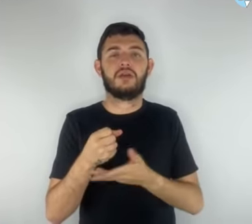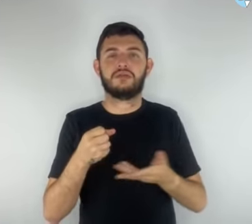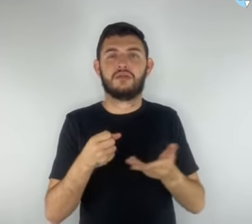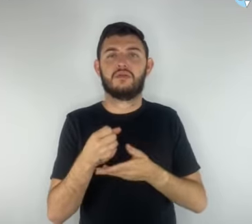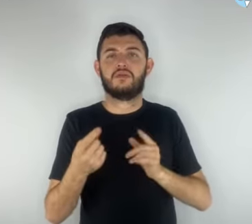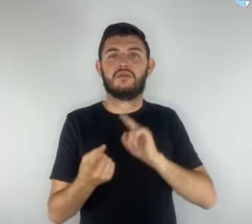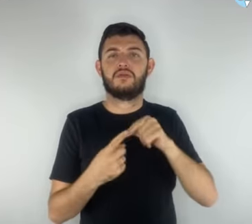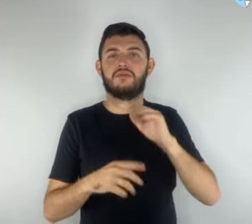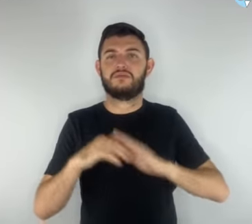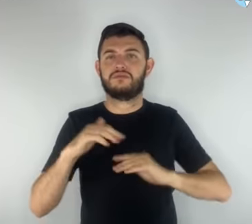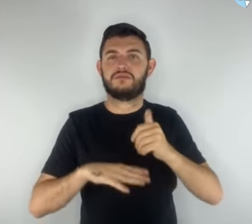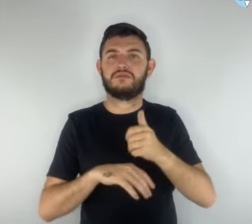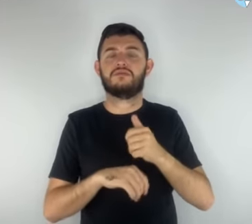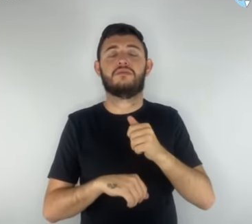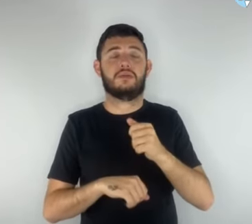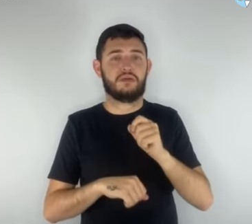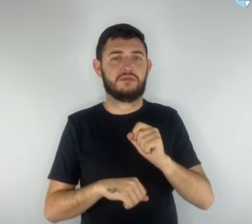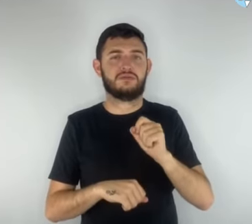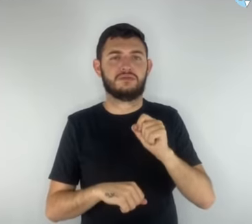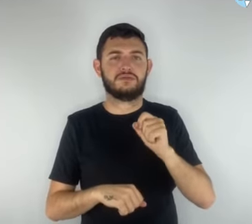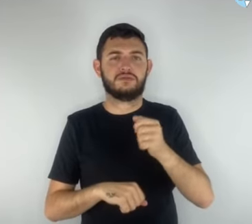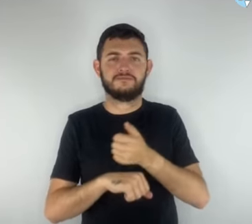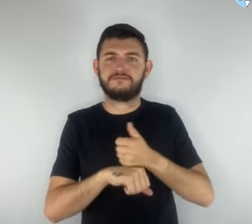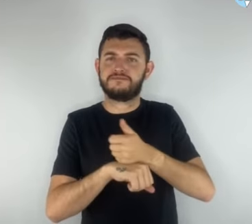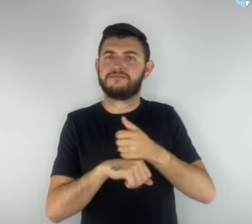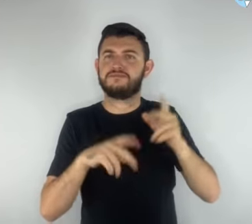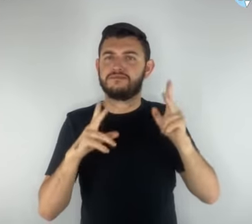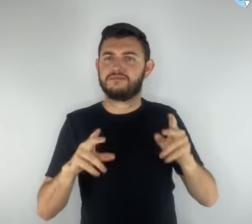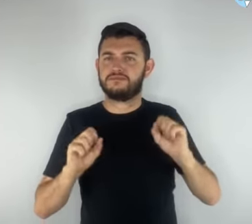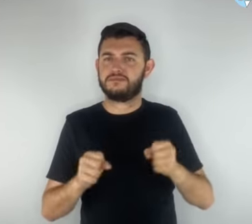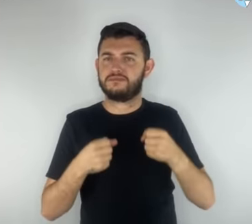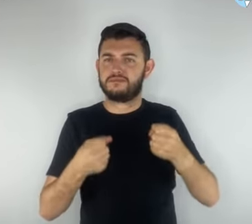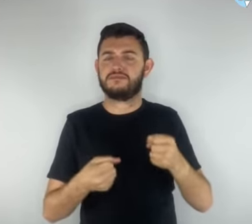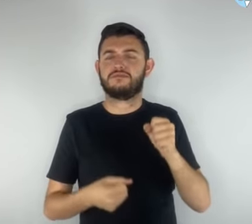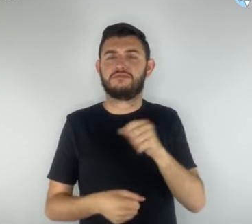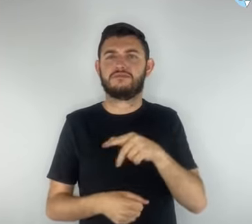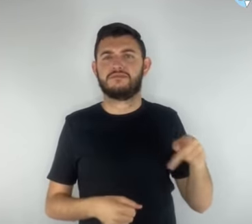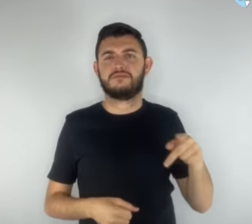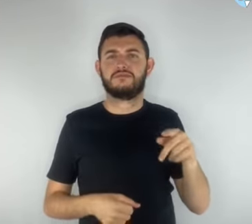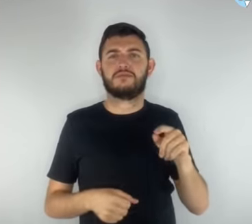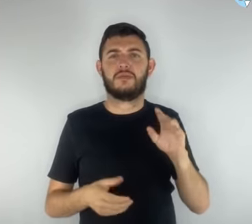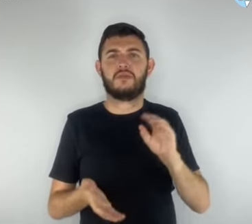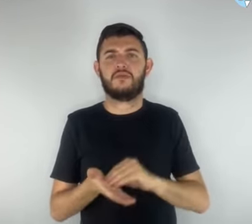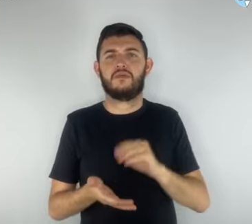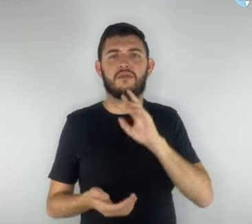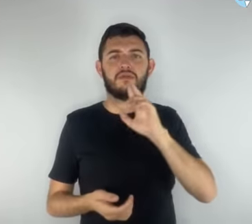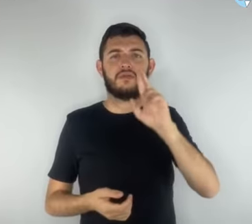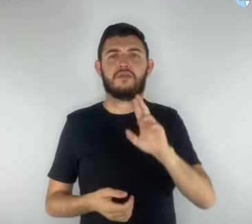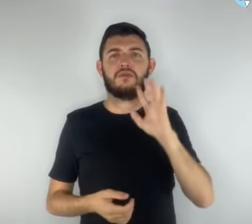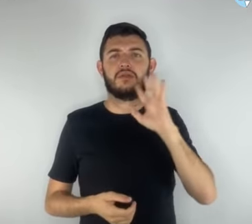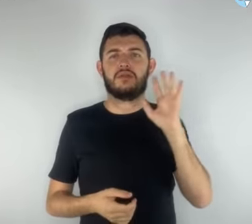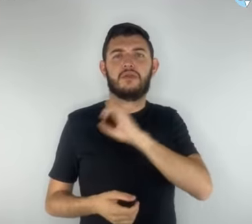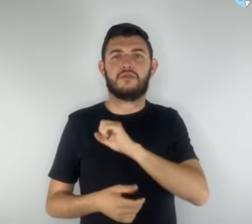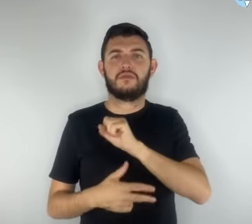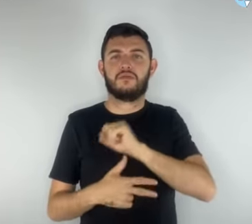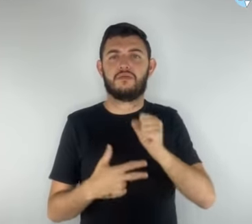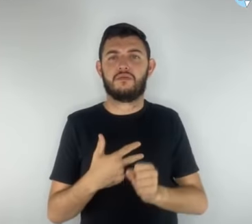Segundo defendem os docentes, na falta de uma resposta rápida por parte do executivo, cada